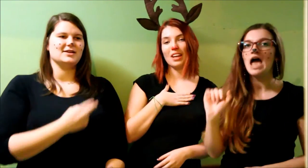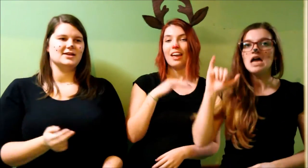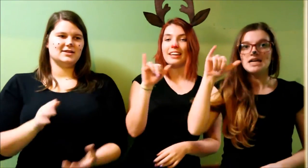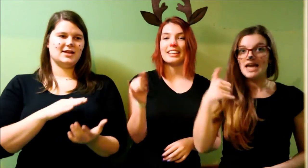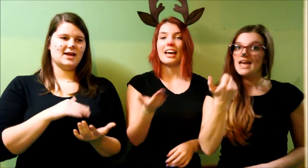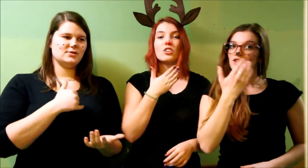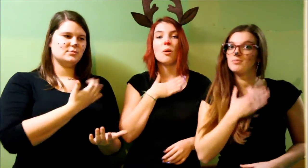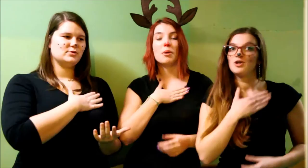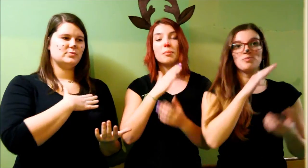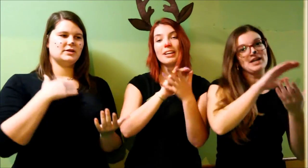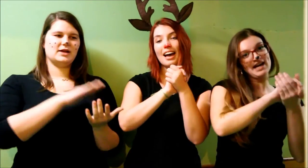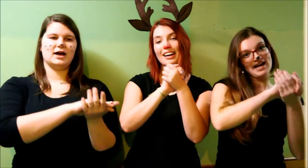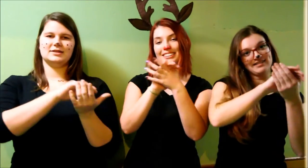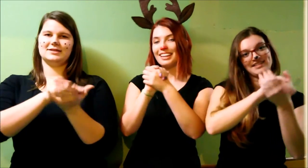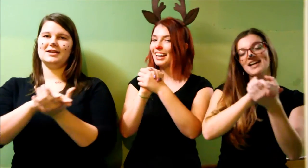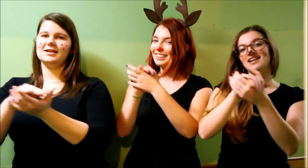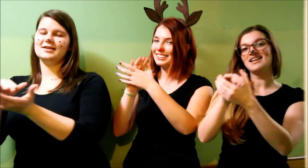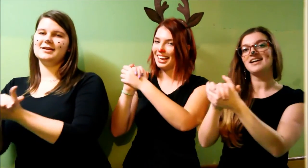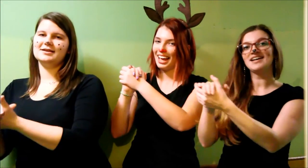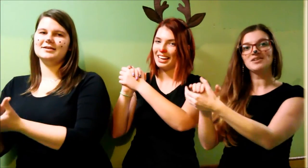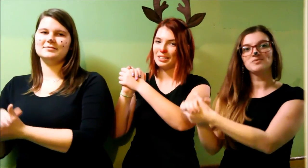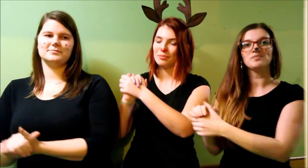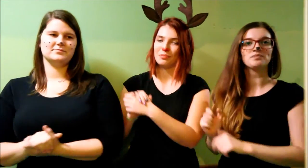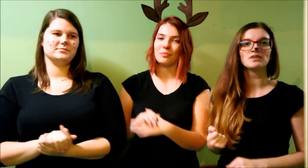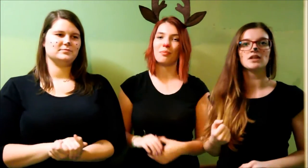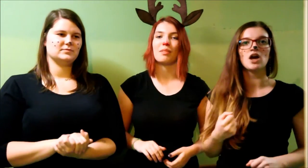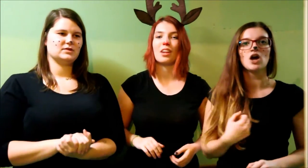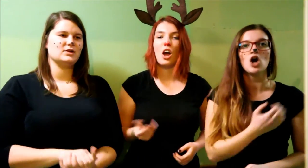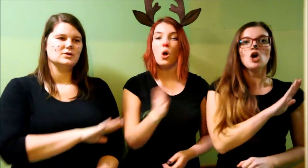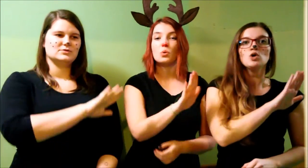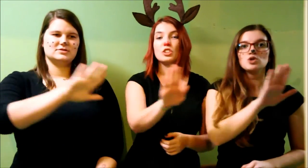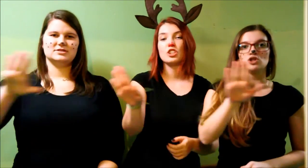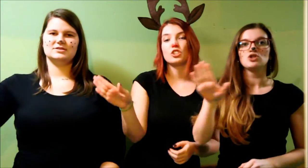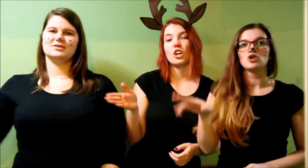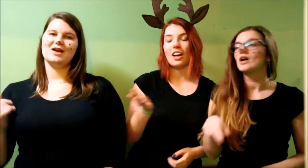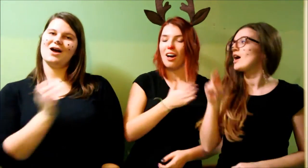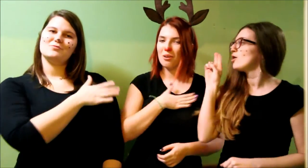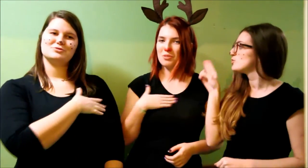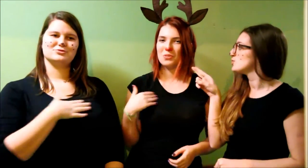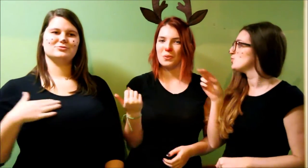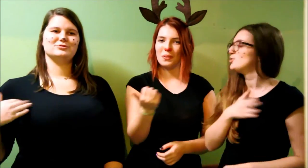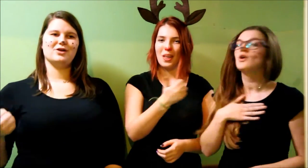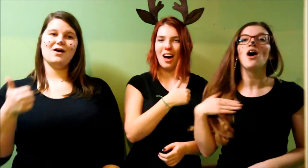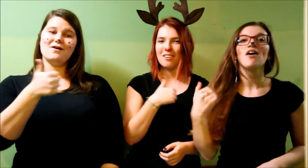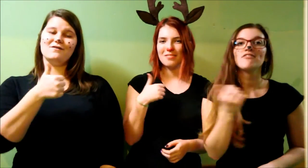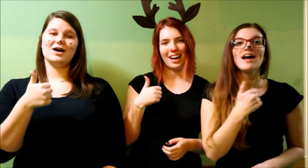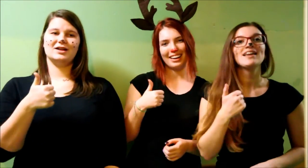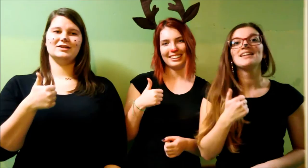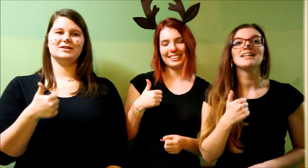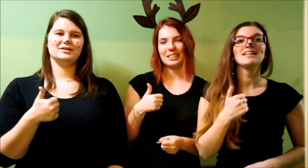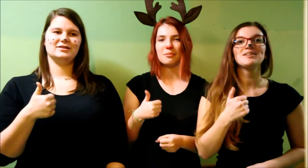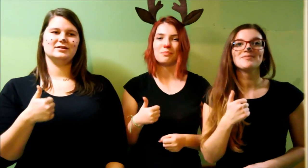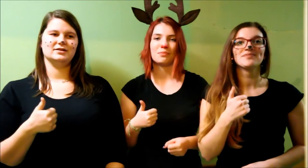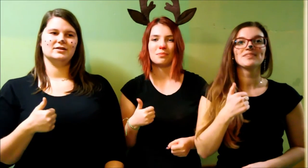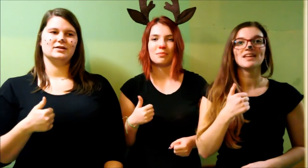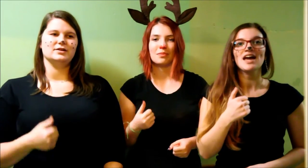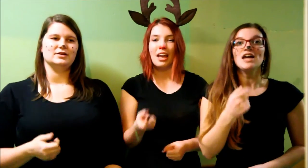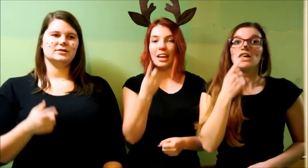je dobil prijatelje. Vsi so ga občudovali, in